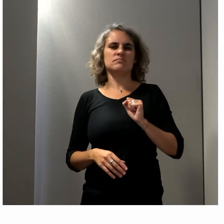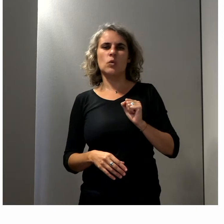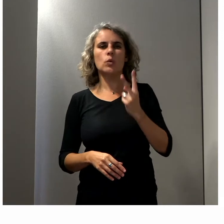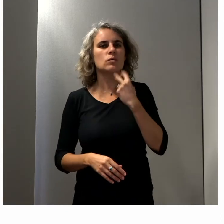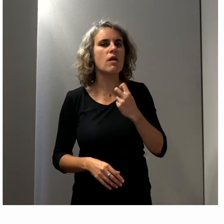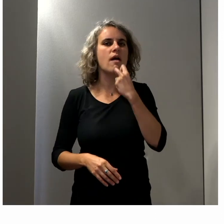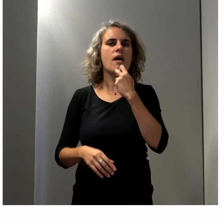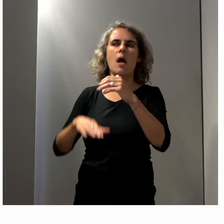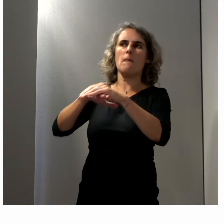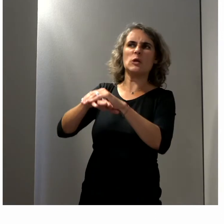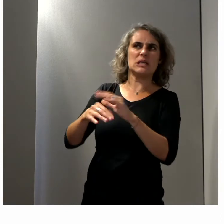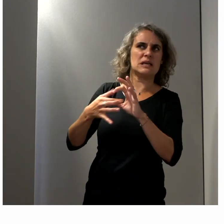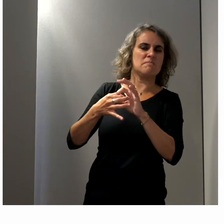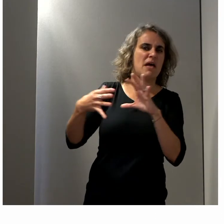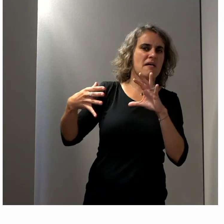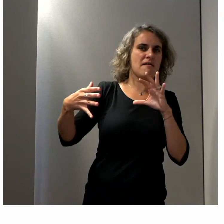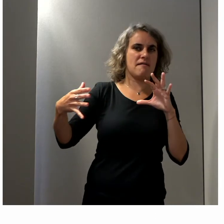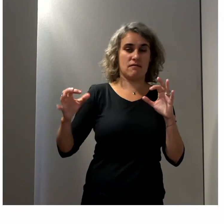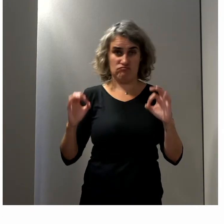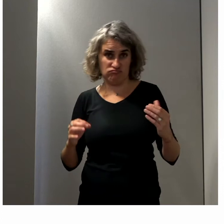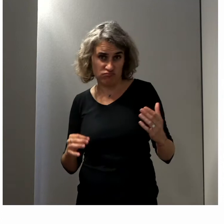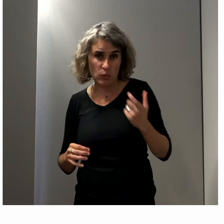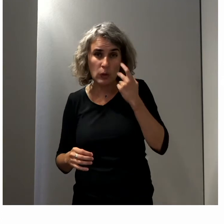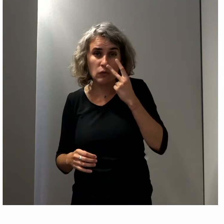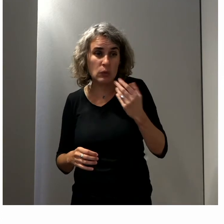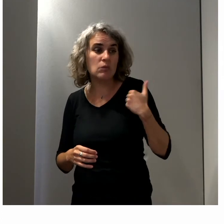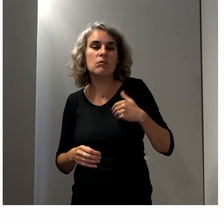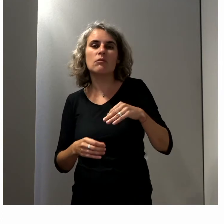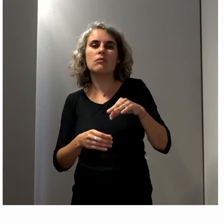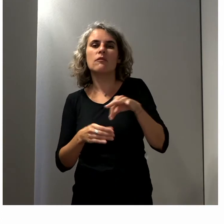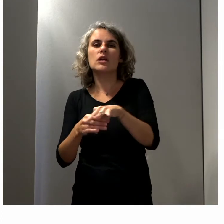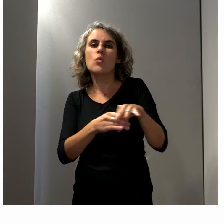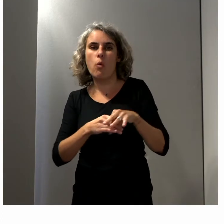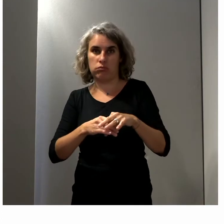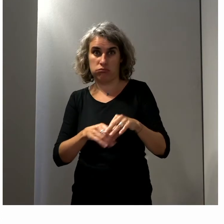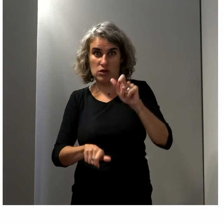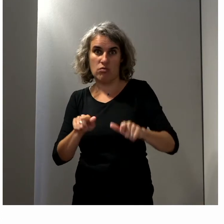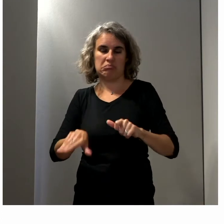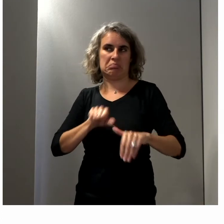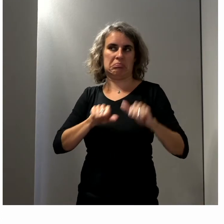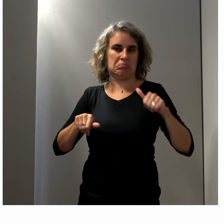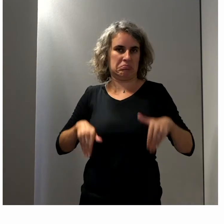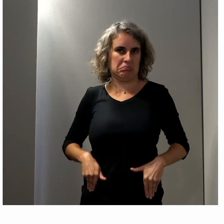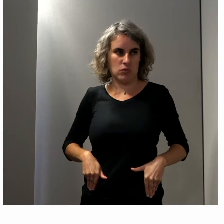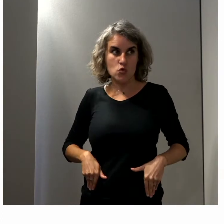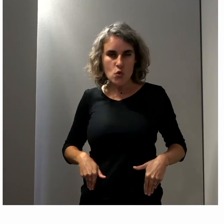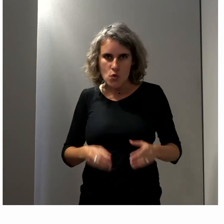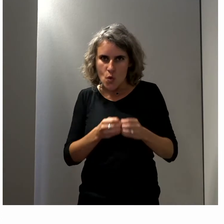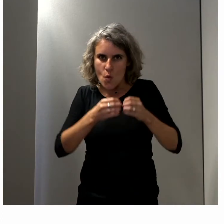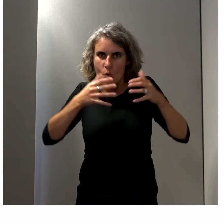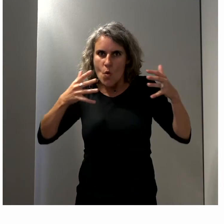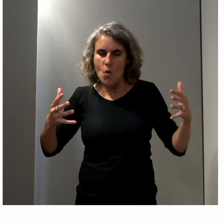et les partis politiques. Les chiffres, d'ailleurs, de l'abstention à chaque élection le montrent et ne savent progresser. Donc, il y un enjeu tout simplement